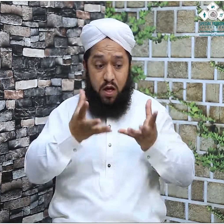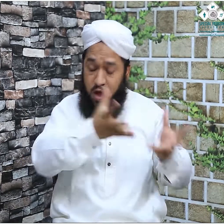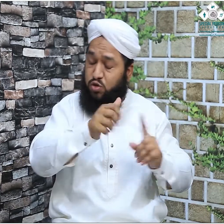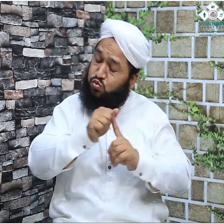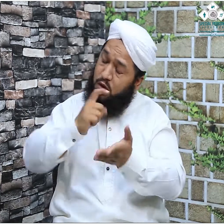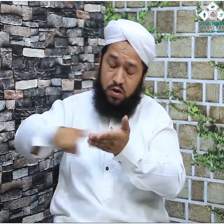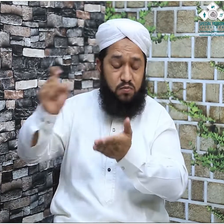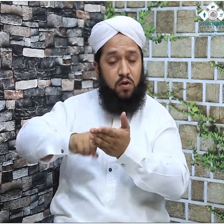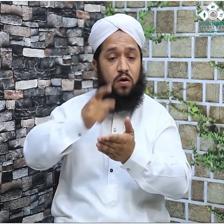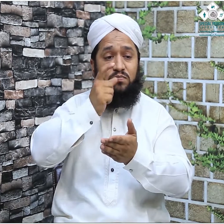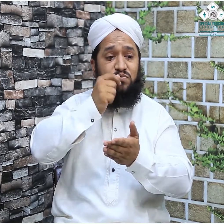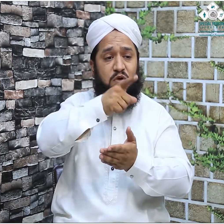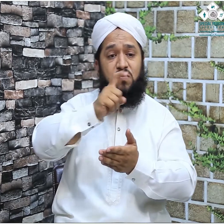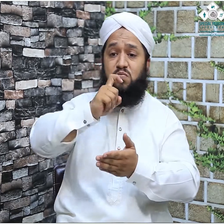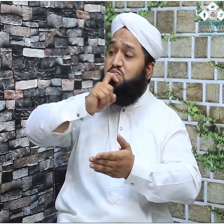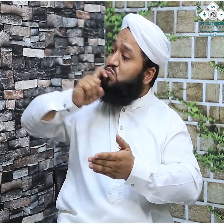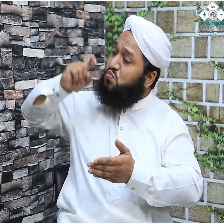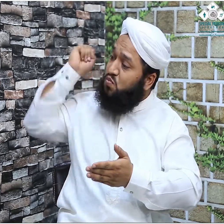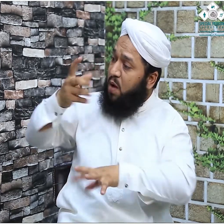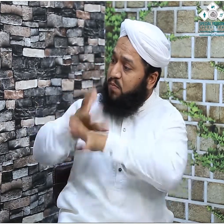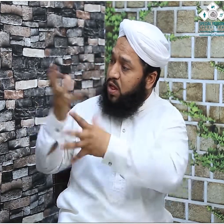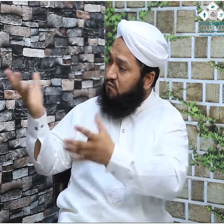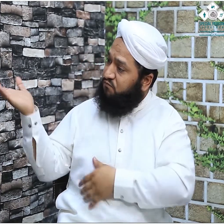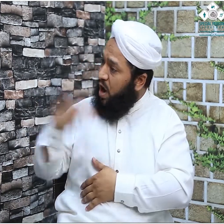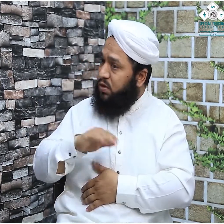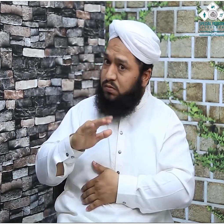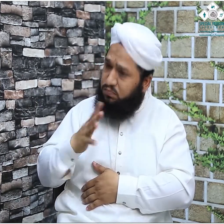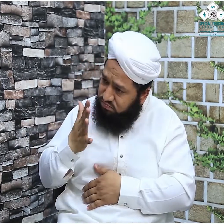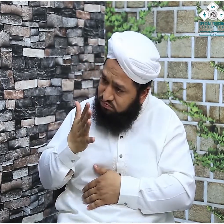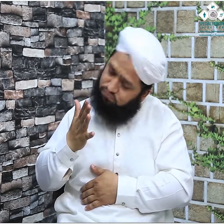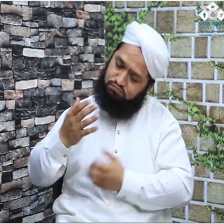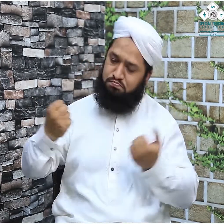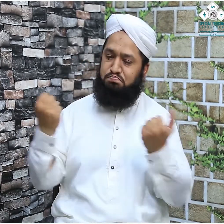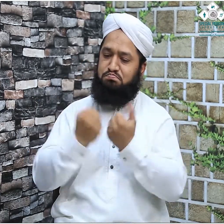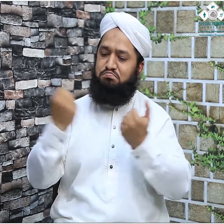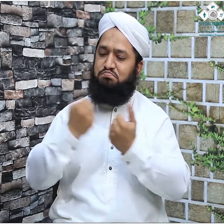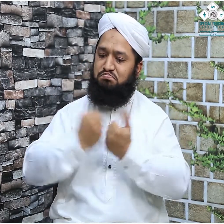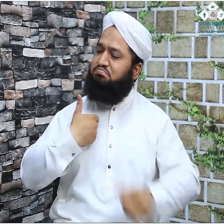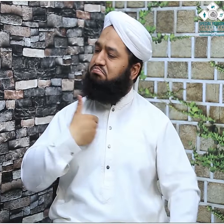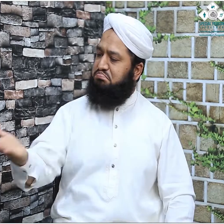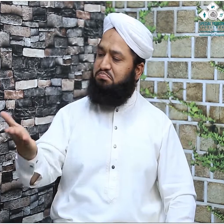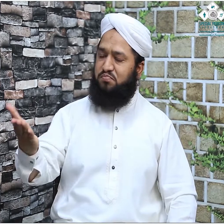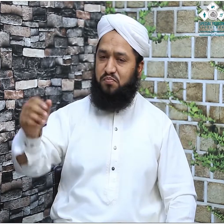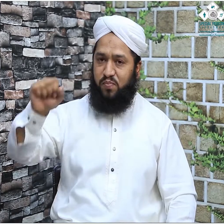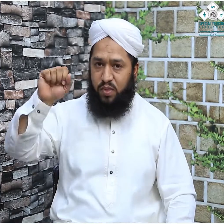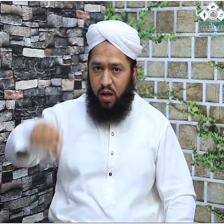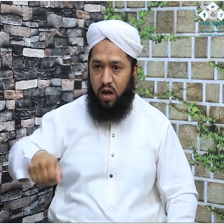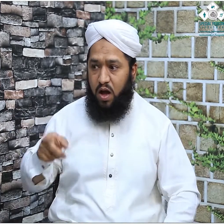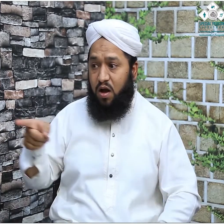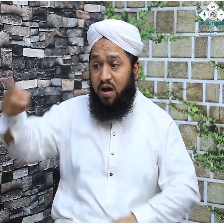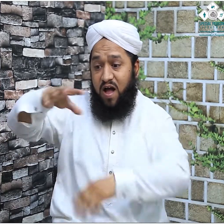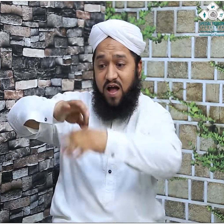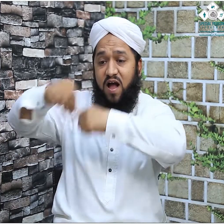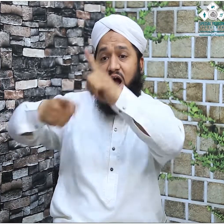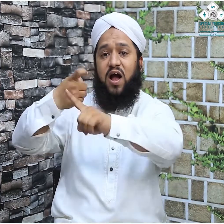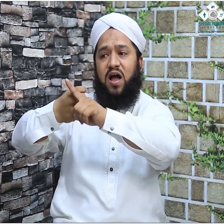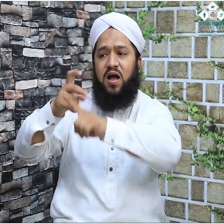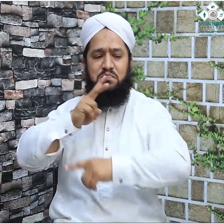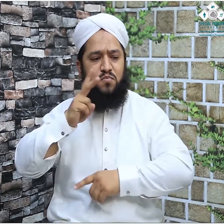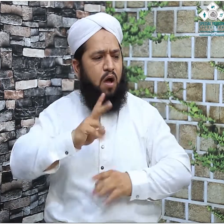دوسرے پتھروں میں مل گیا ہے اب اس میں الگ کرنا ممکن نہیں ہمارے پاس حجر اسوت کی کوئی نشانی نہیں ہے اگر تمہارے پاس کوئی ایسی نشانی ہے علامت